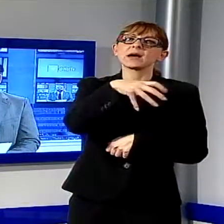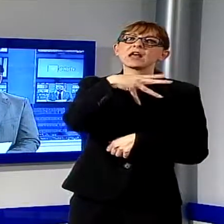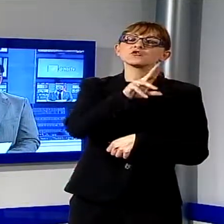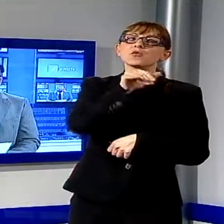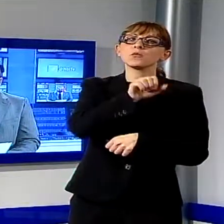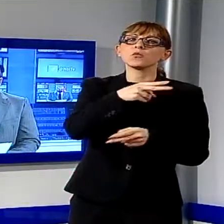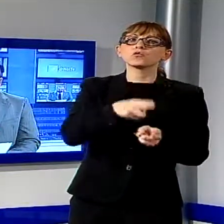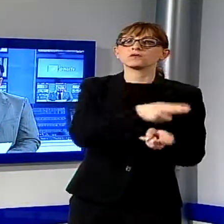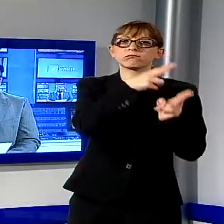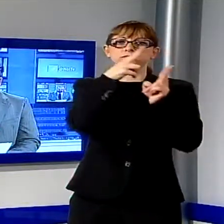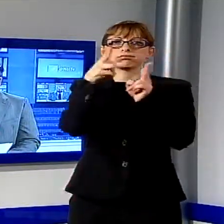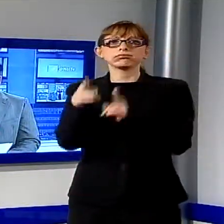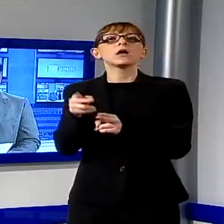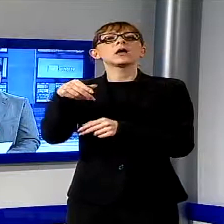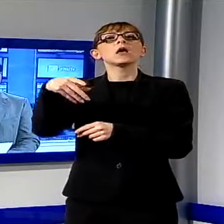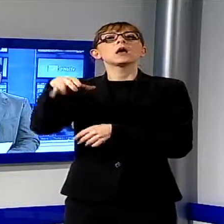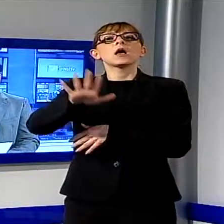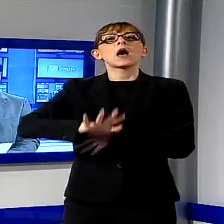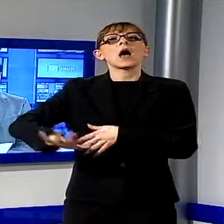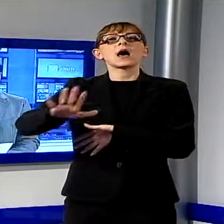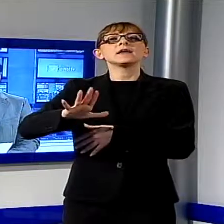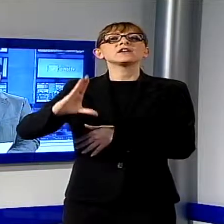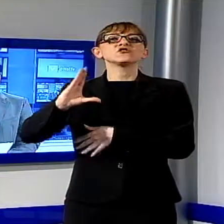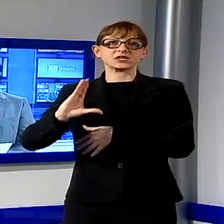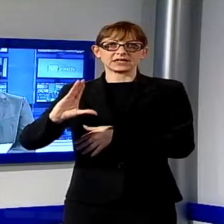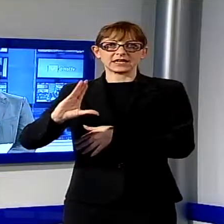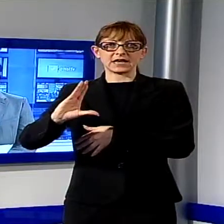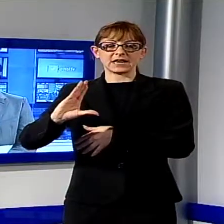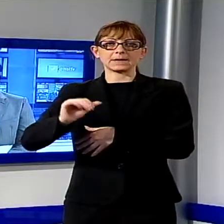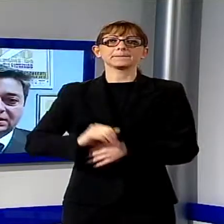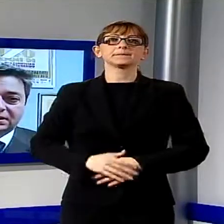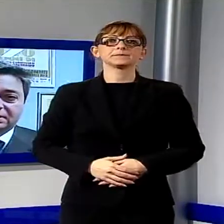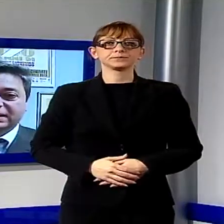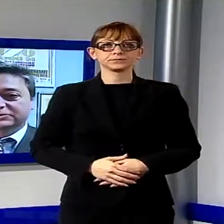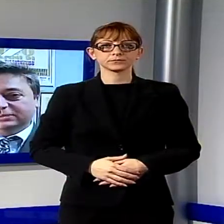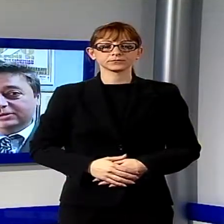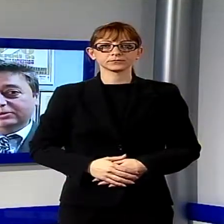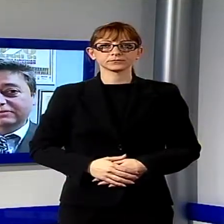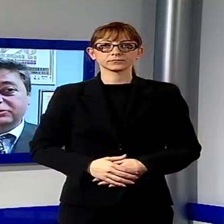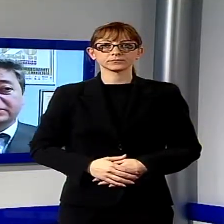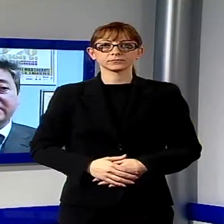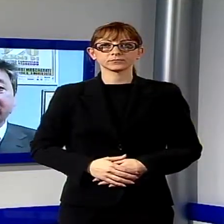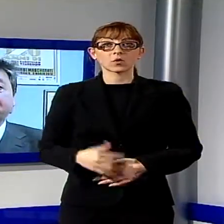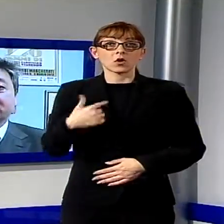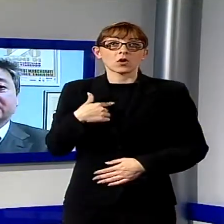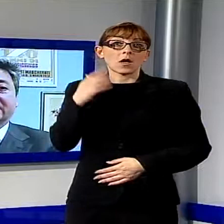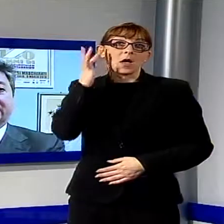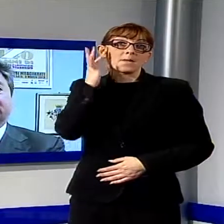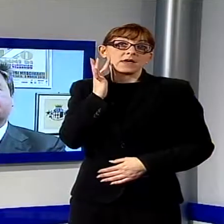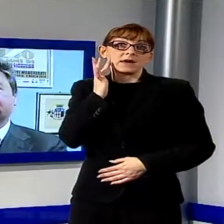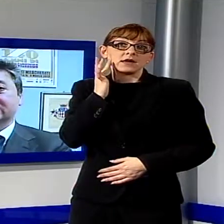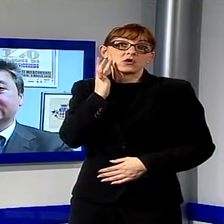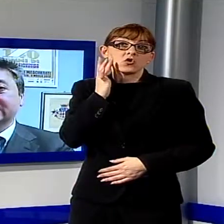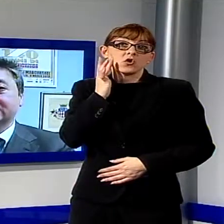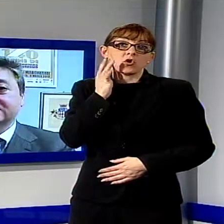per un risparmio dell'affitto di 20 mila euro. Annunciate anche altre date. Lo sentiamo. Non siamo ancora fuori pericolo perché